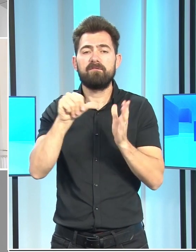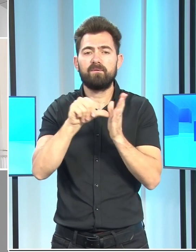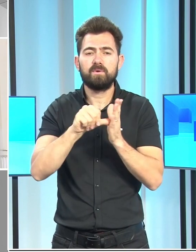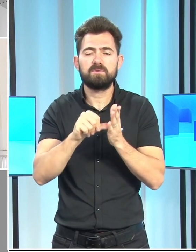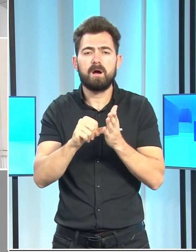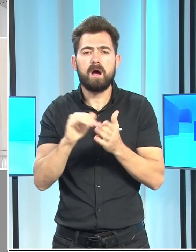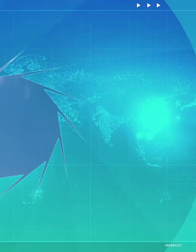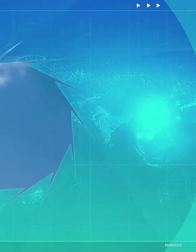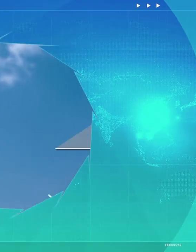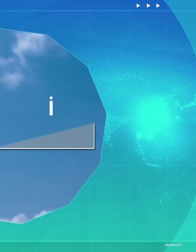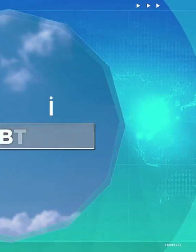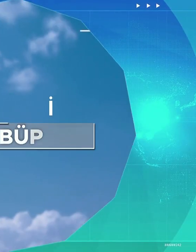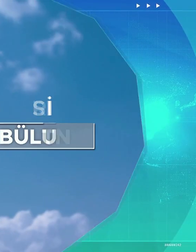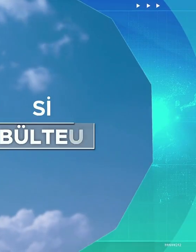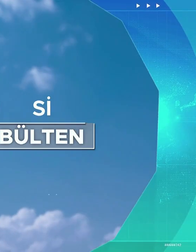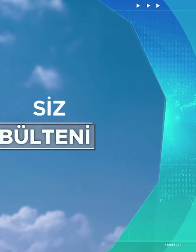yargılanıyordu.